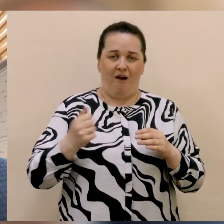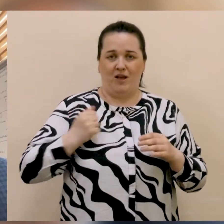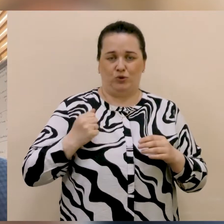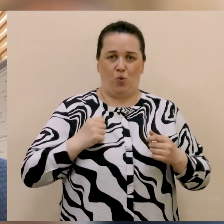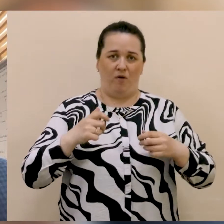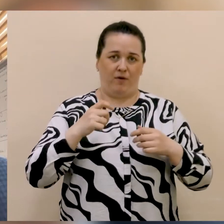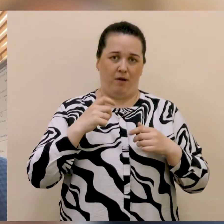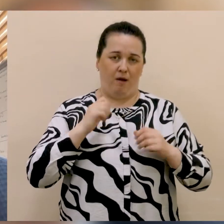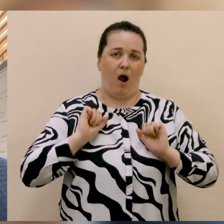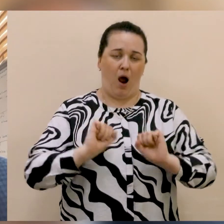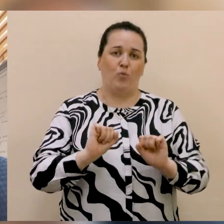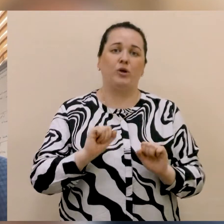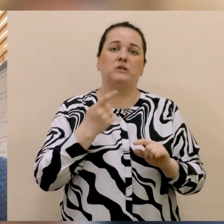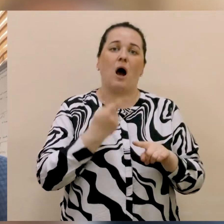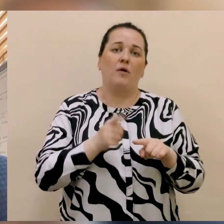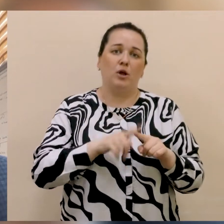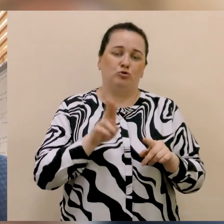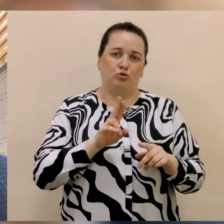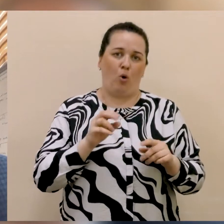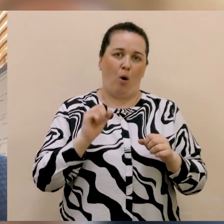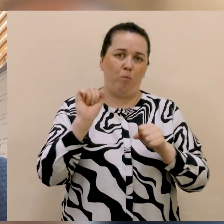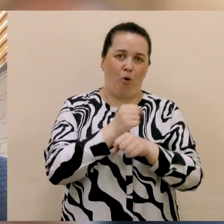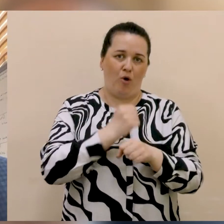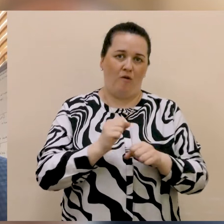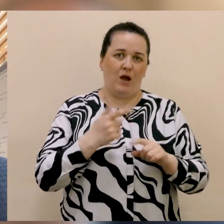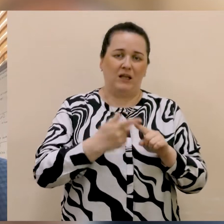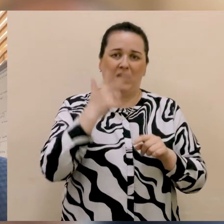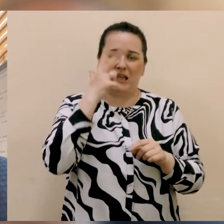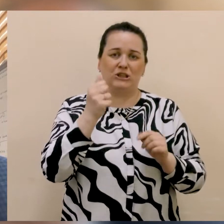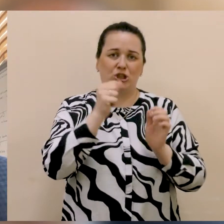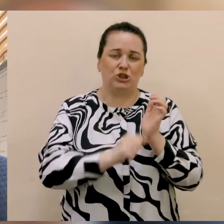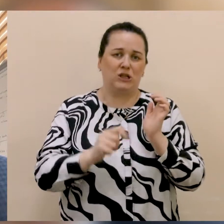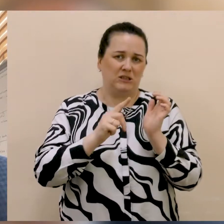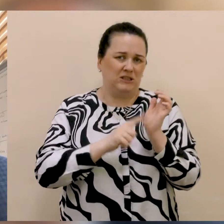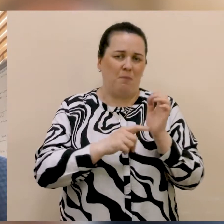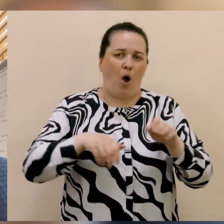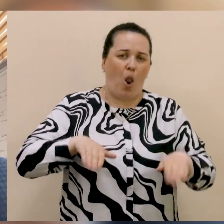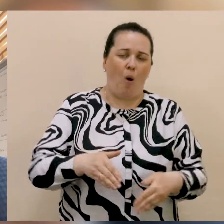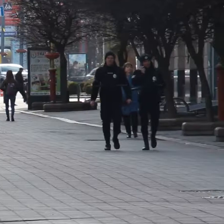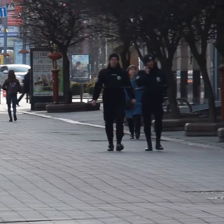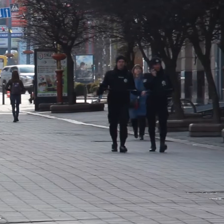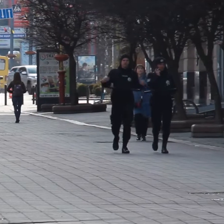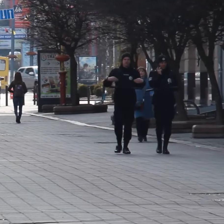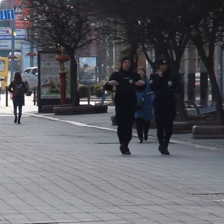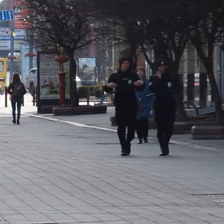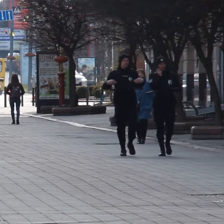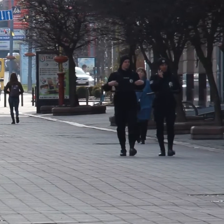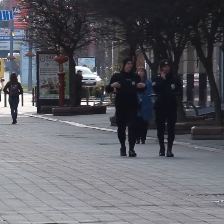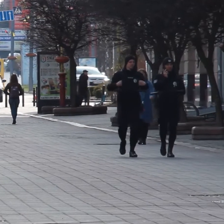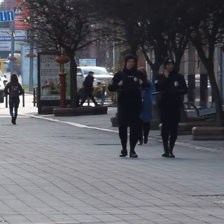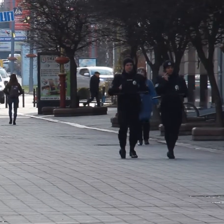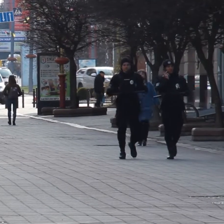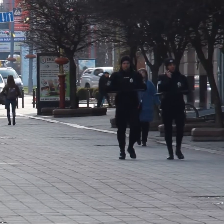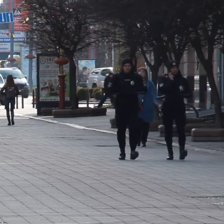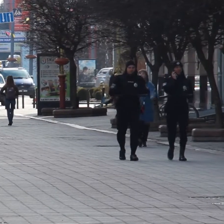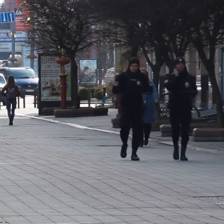але й на те, що допомагає облаштовувати бойові позиції за 347 лопат, це генератори, це бензопили. Загалом Івано-Франківська